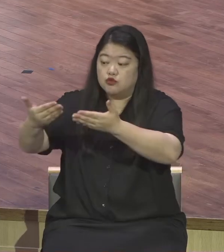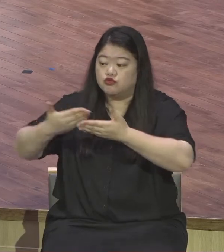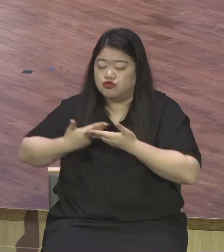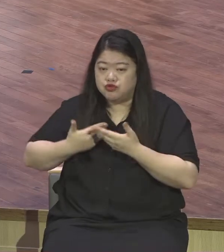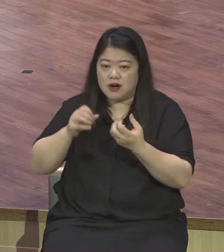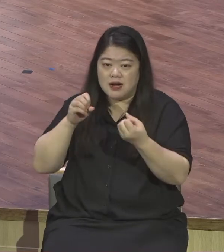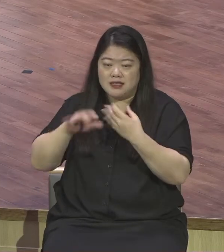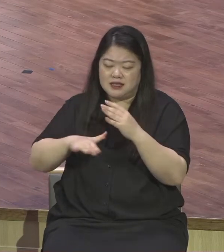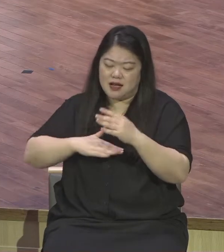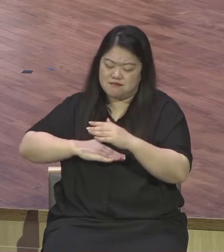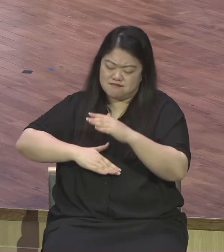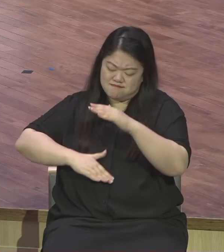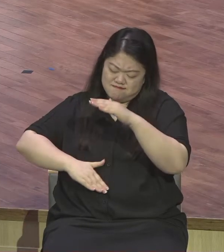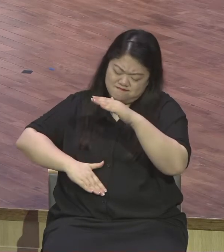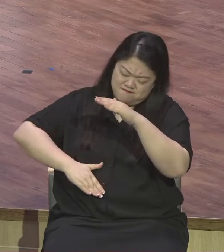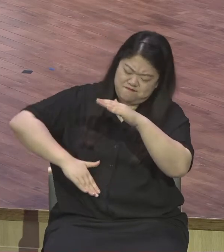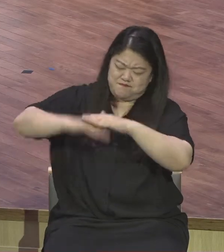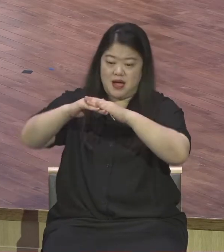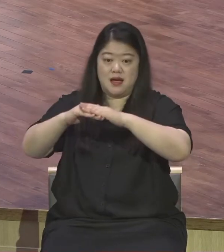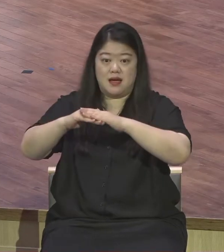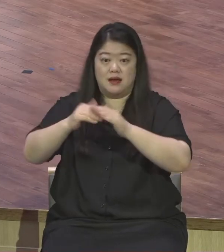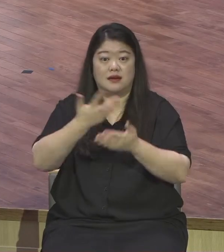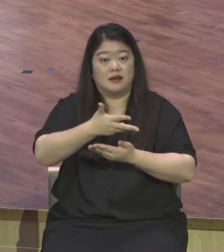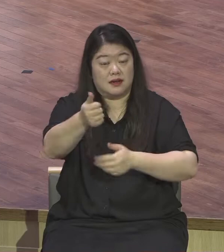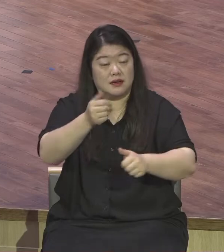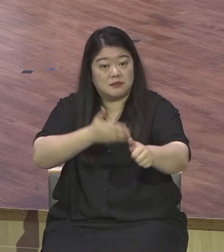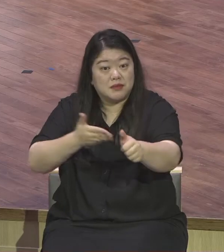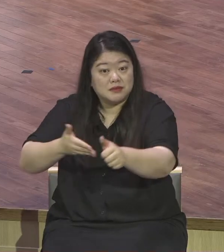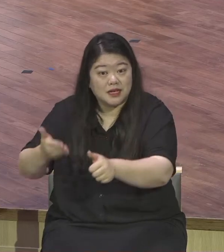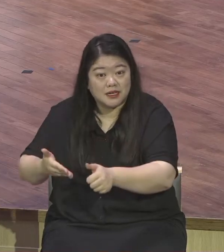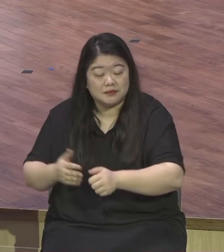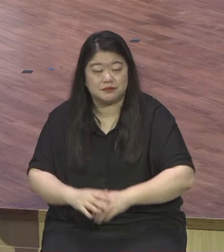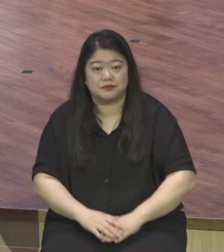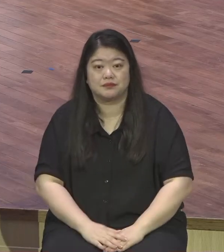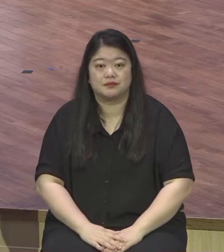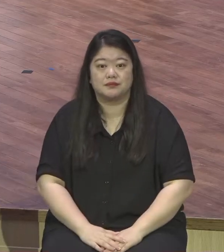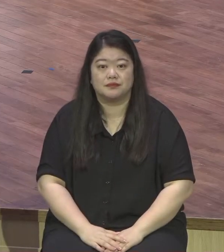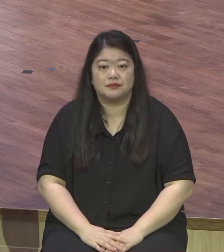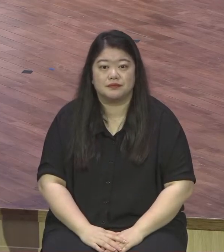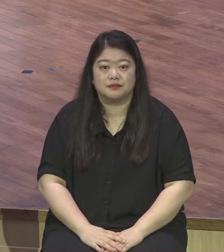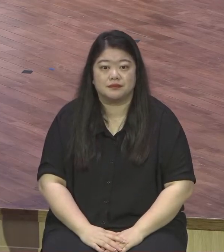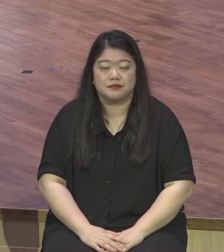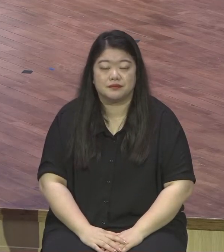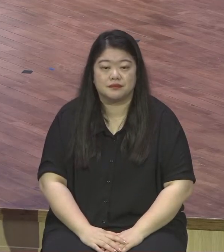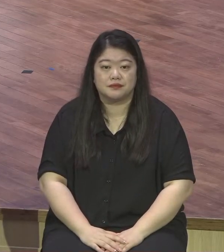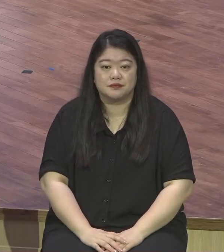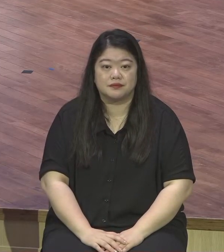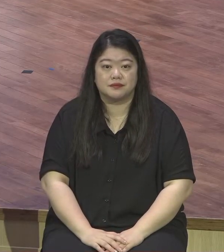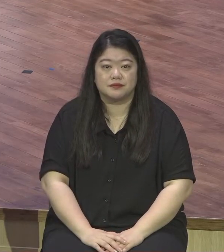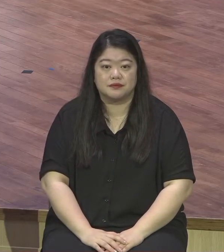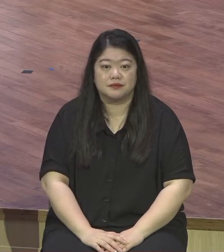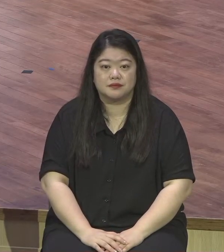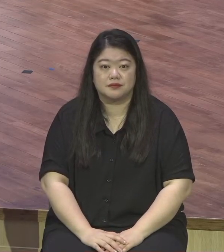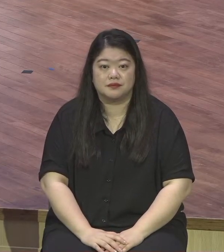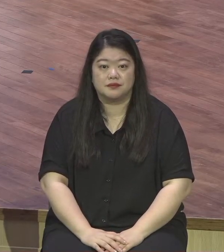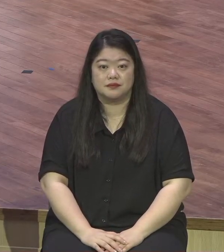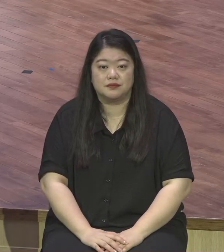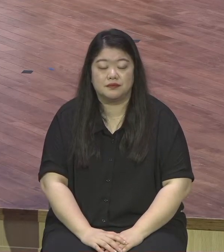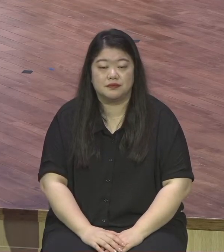주역이 되시기를 바랍니다 영원계 모델승도는 이런 응답의 주역을 서기 위해서 24시간 늘